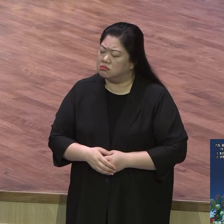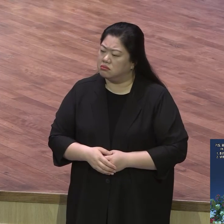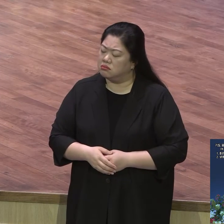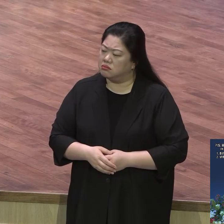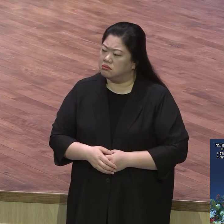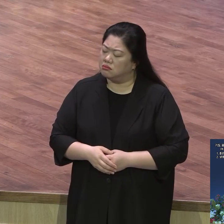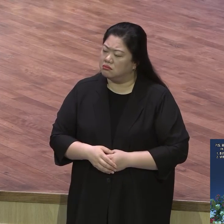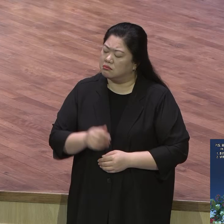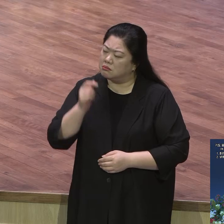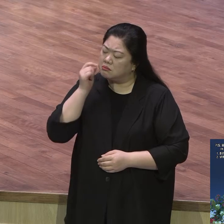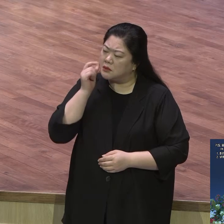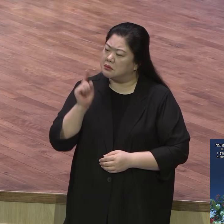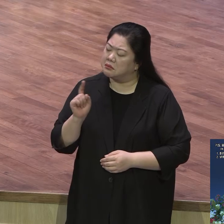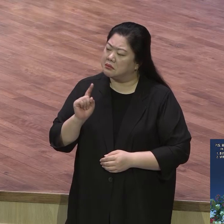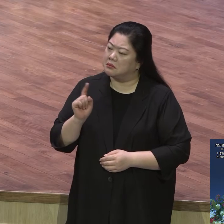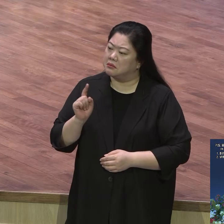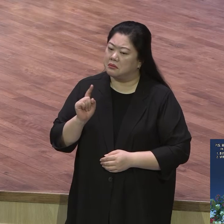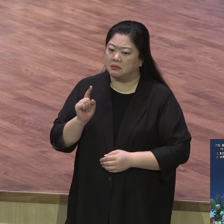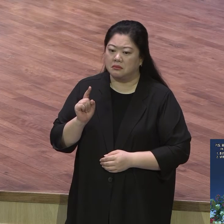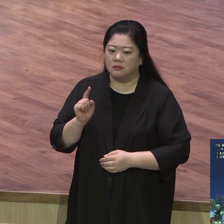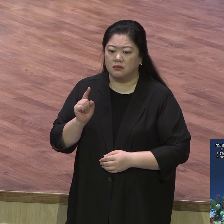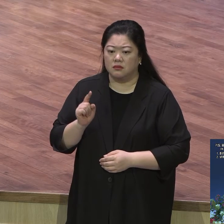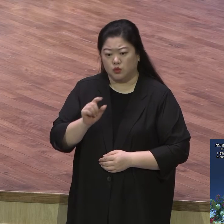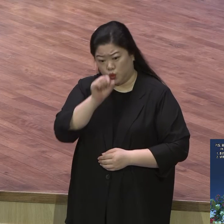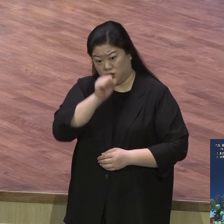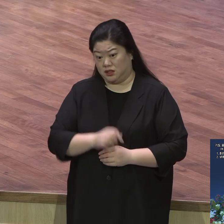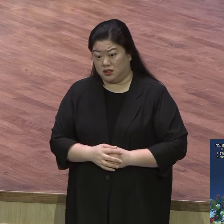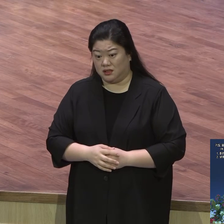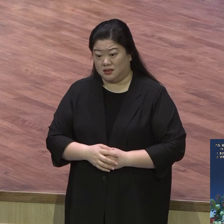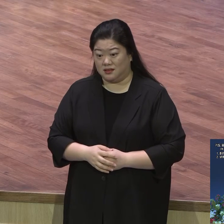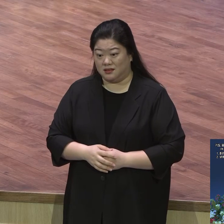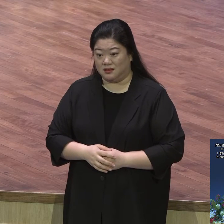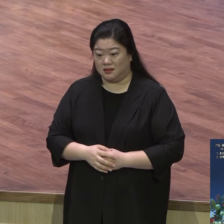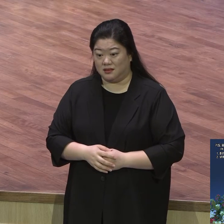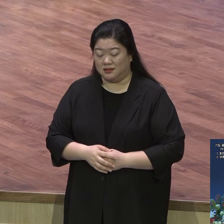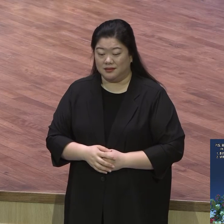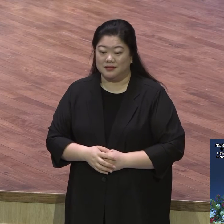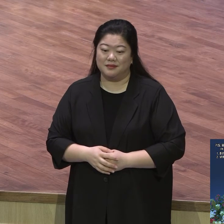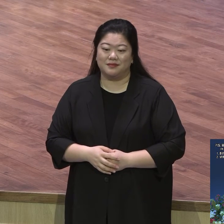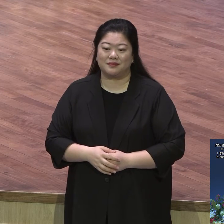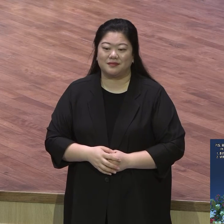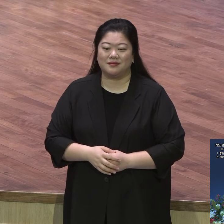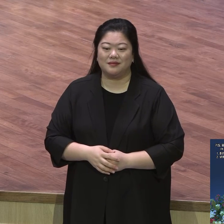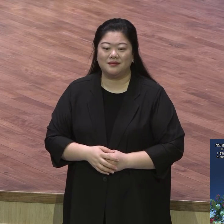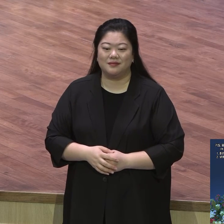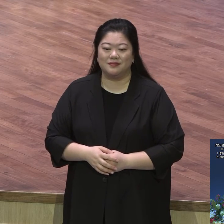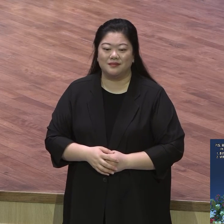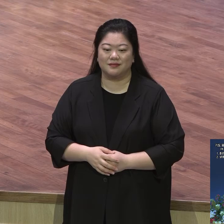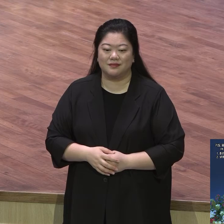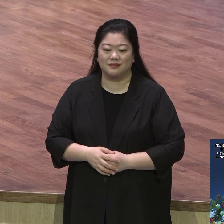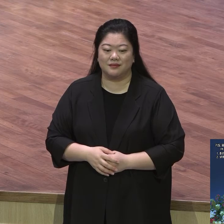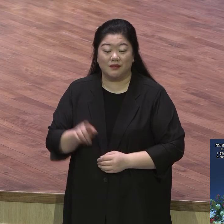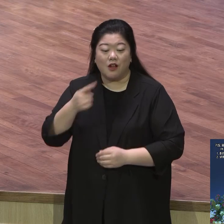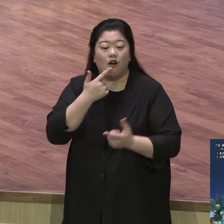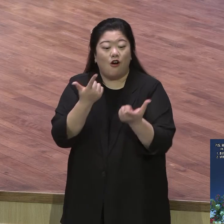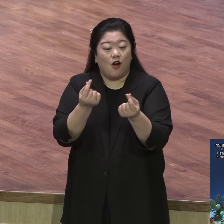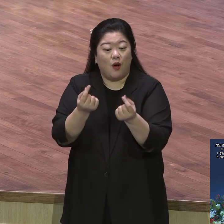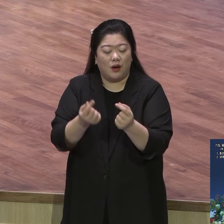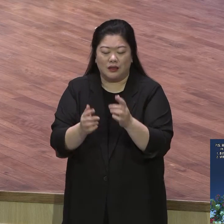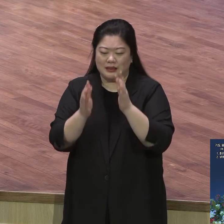그게 정상이에요 기도하는 사람들은 이렇게 영적인 영향을 입히는 삶의 바탕이 뭐예요